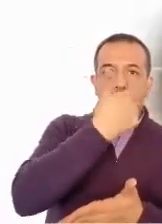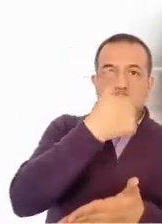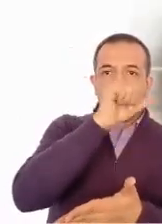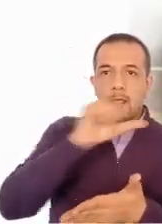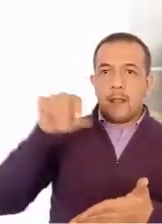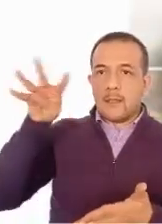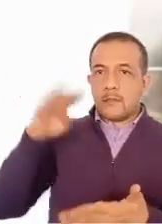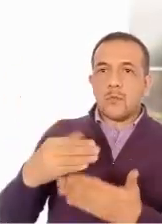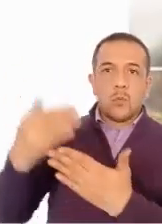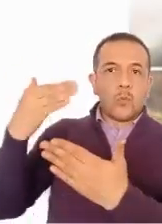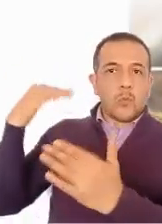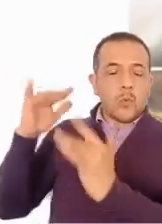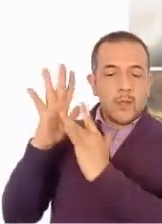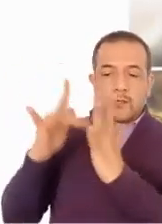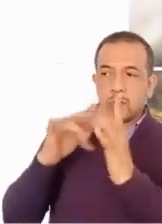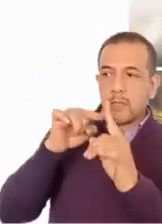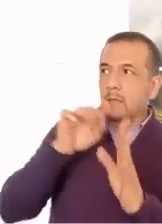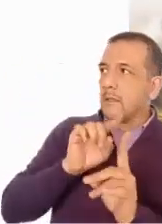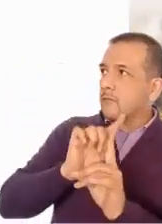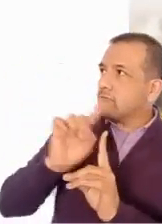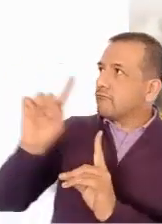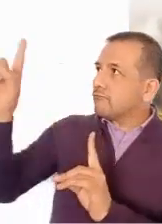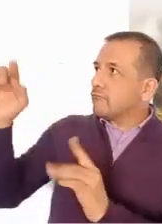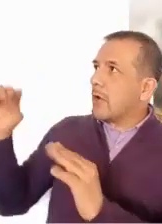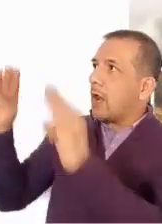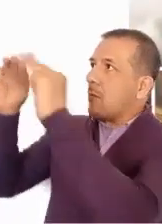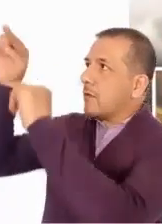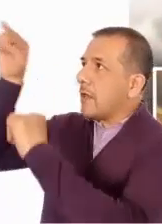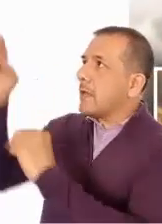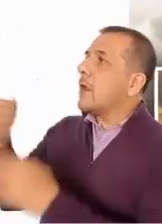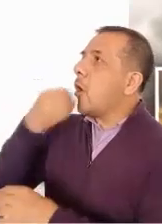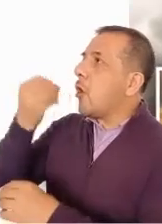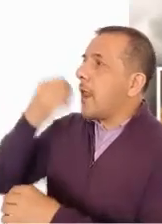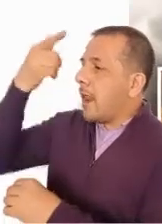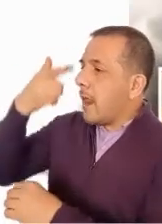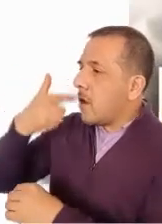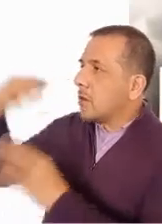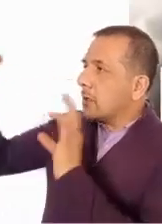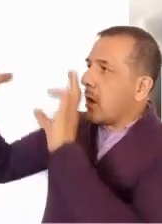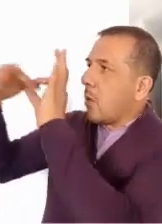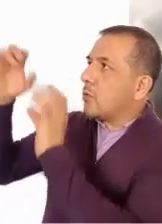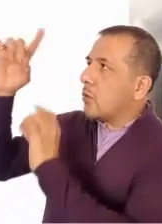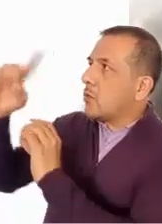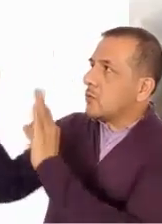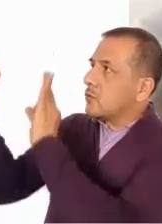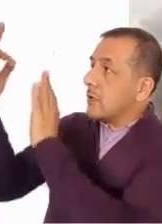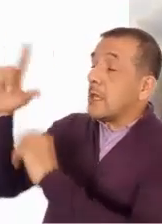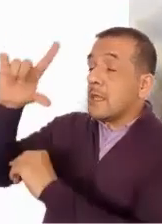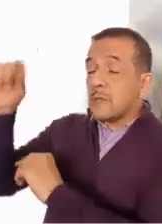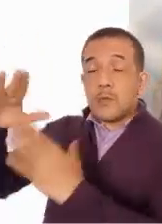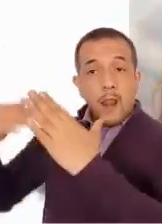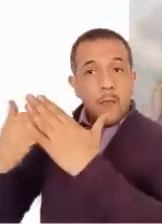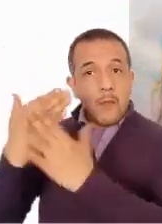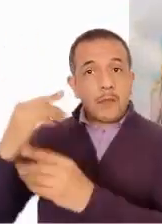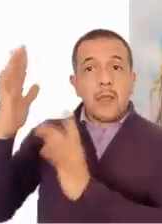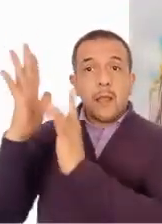aquellos días Jesús se retiró al monte a orar y se pasó la noche en oración con Dios. Cuando se hizo de día, llamó